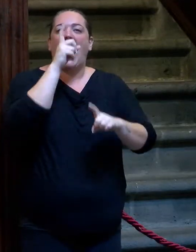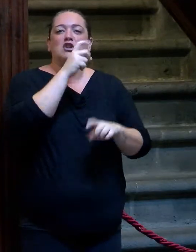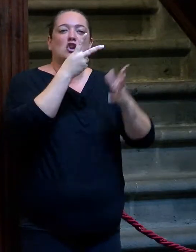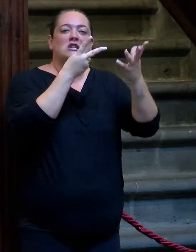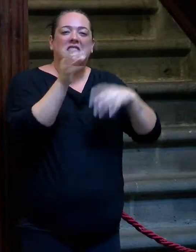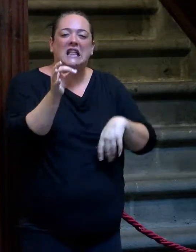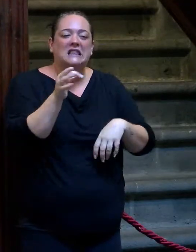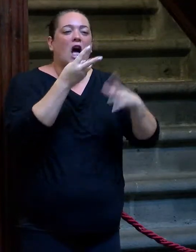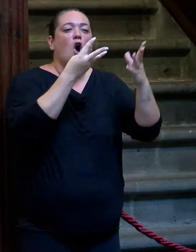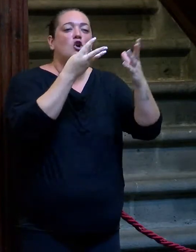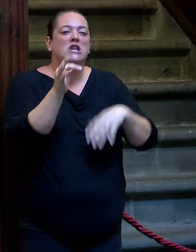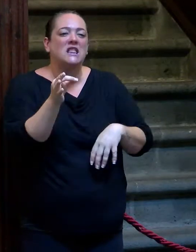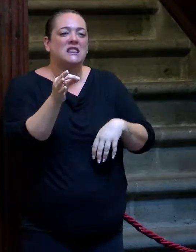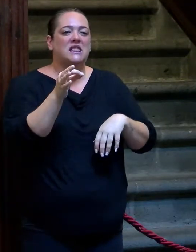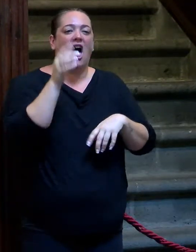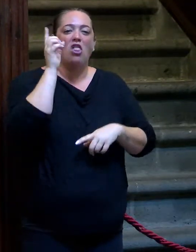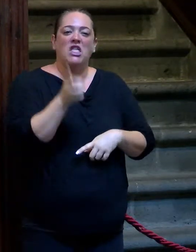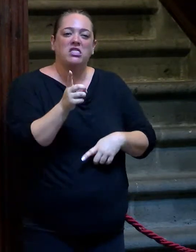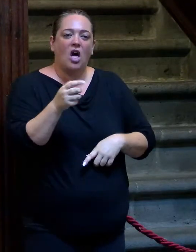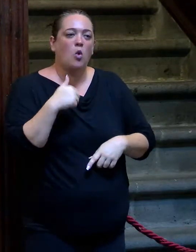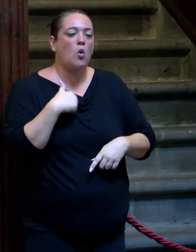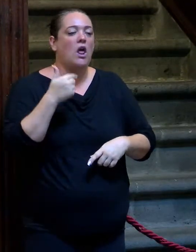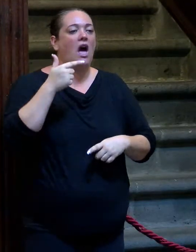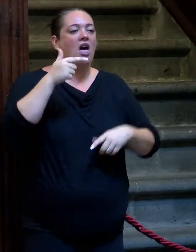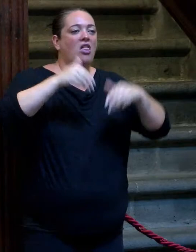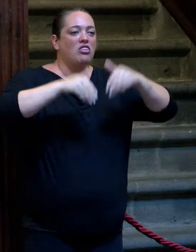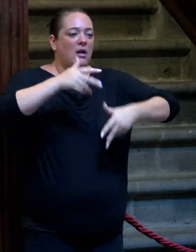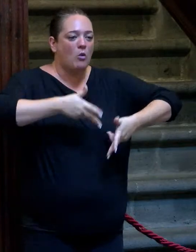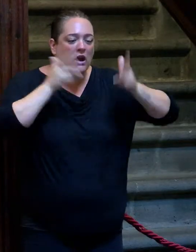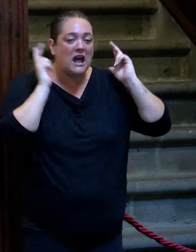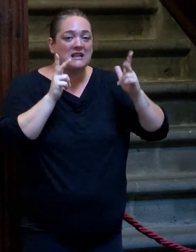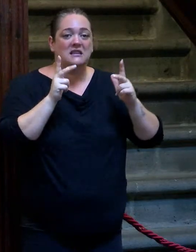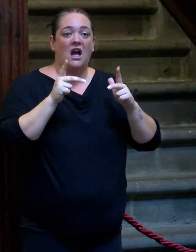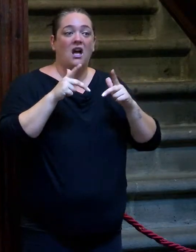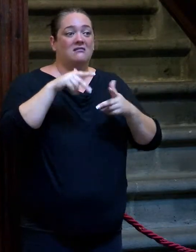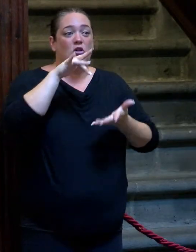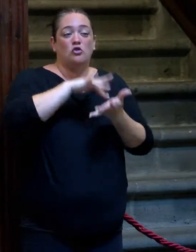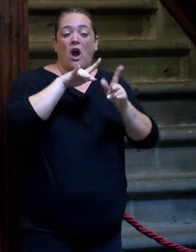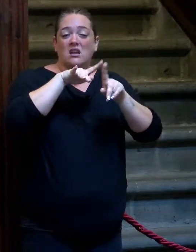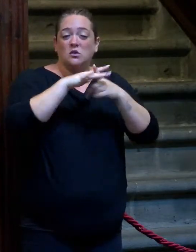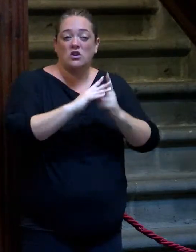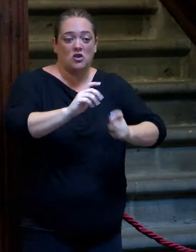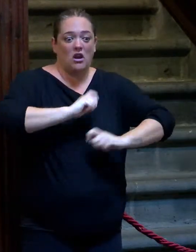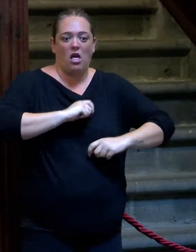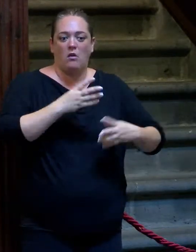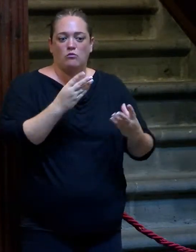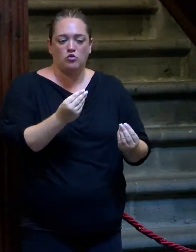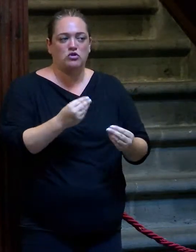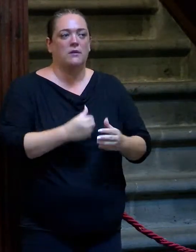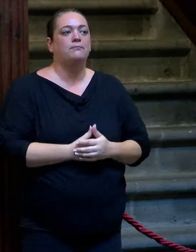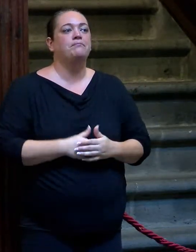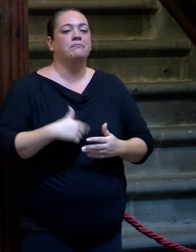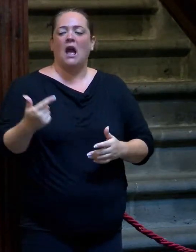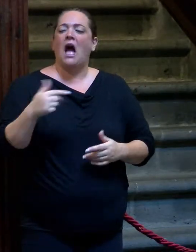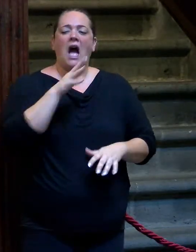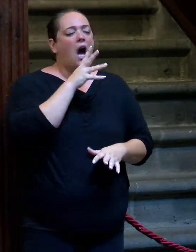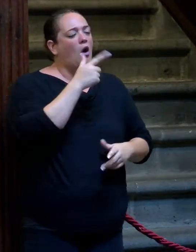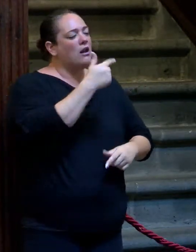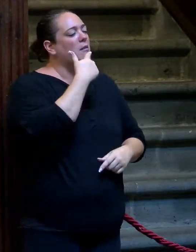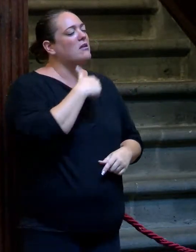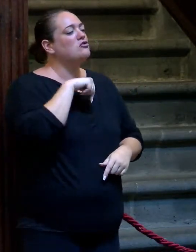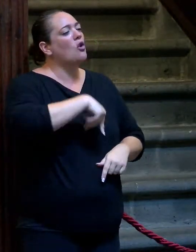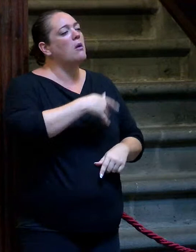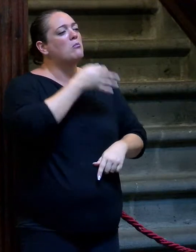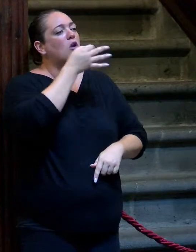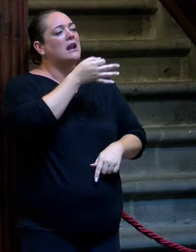los 80, viví la dictadura, soy hija de la democracia. He vivido todo lo que me tocado vivir. Déjame, ahora que has dicho eso, que lo hemos conversado esta